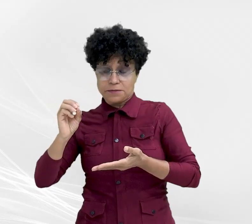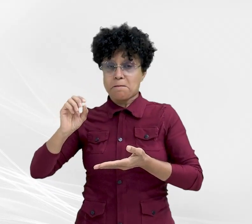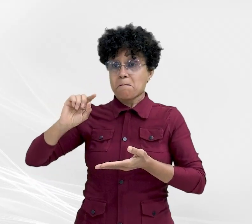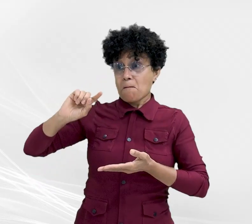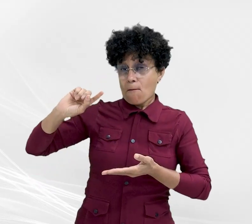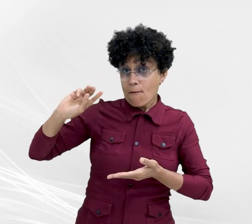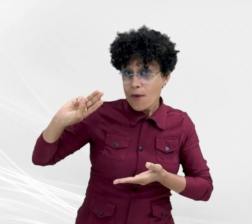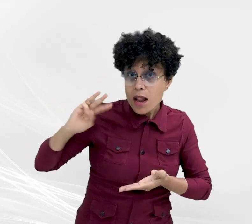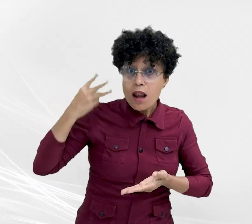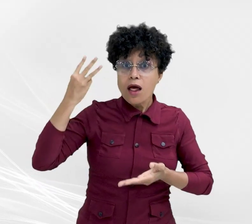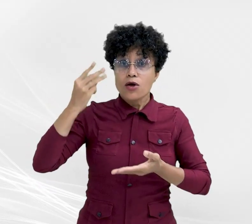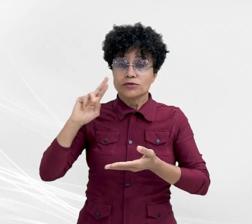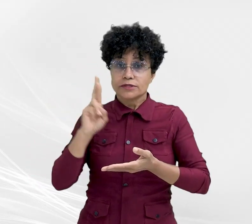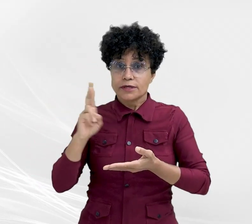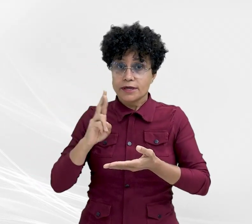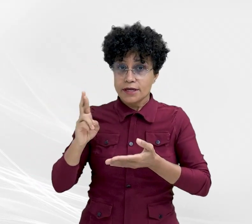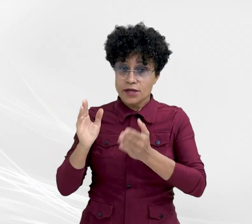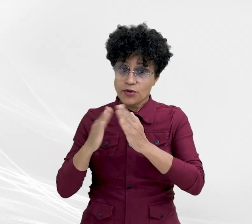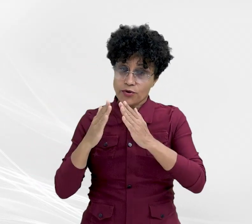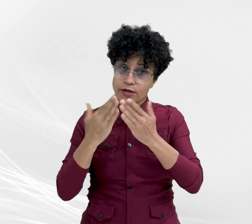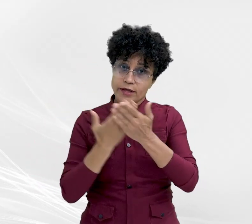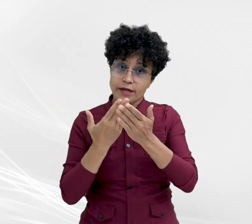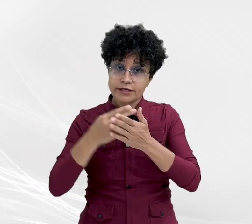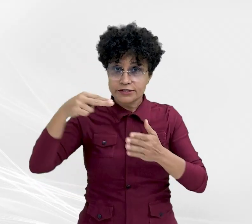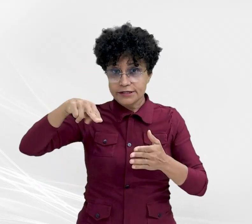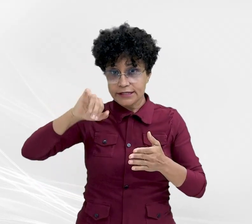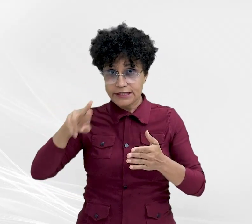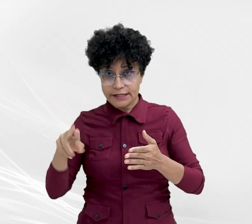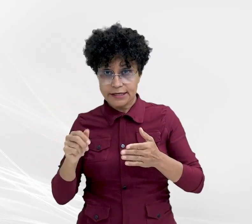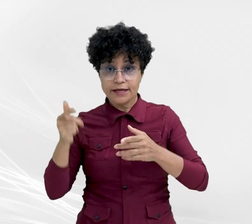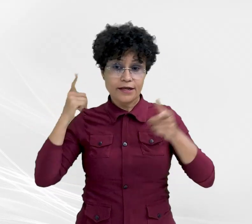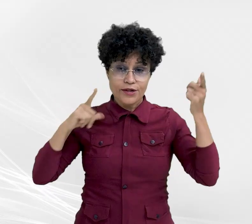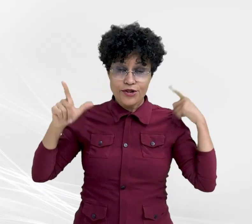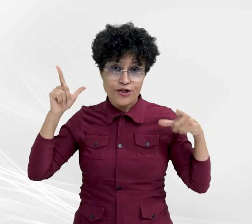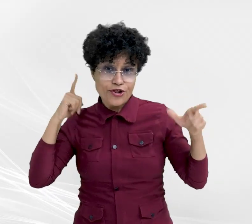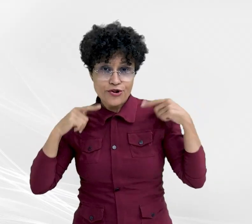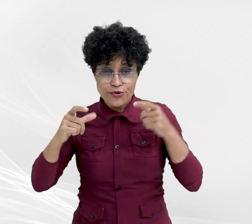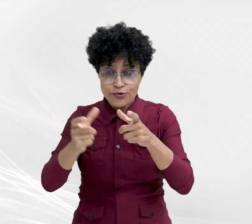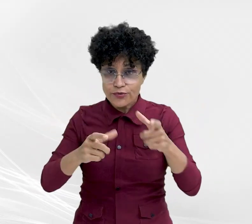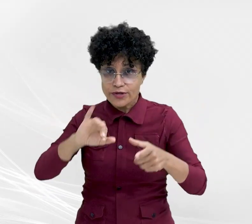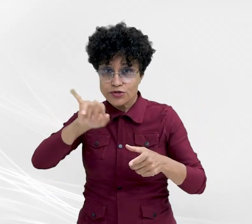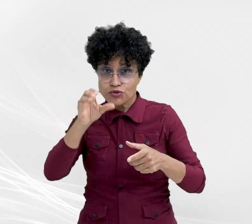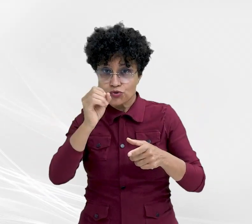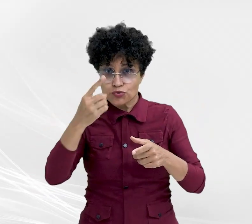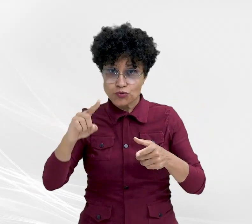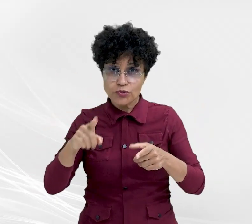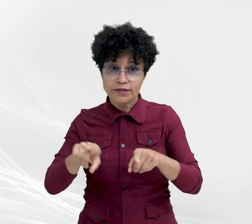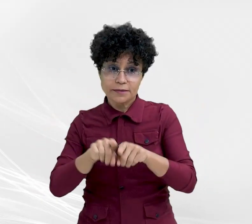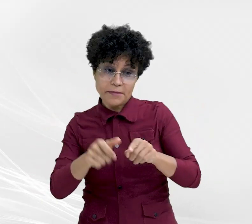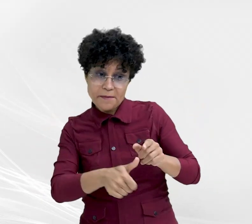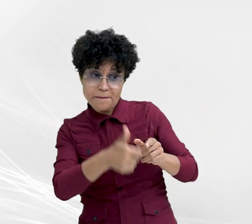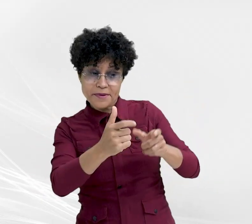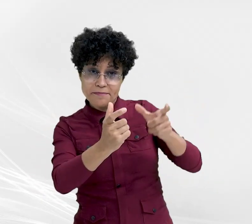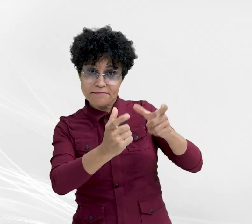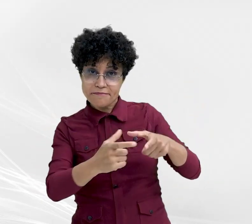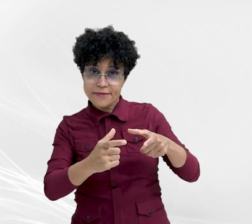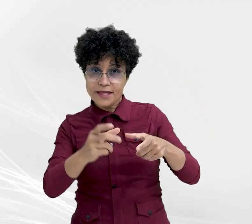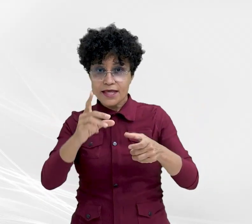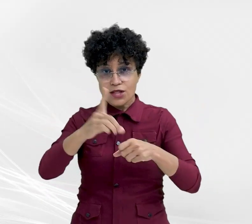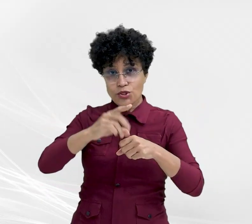Nina Zaque, do Espaço de Lazer Vila Feliz João Batista Turim e, da primeira ala, doutora Maria Ângela Gadelha